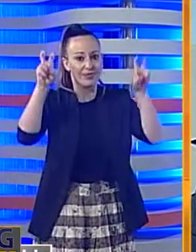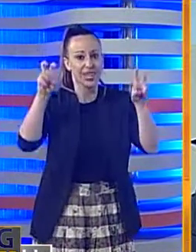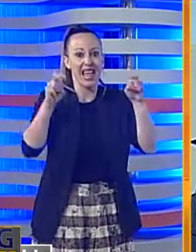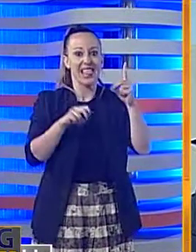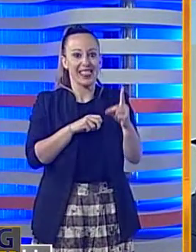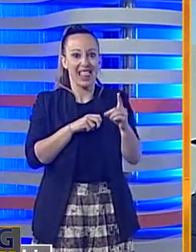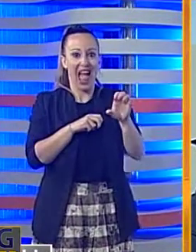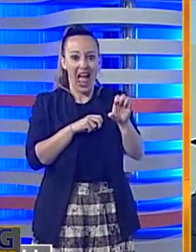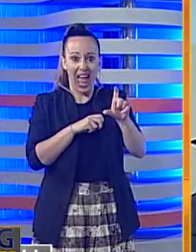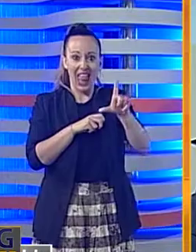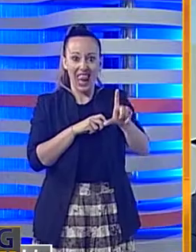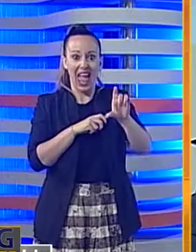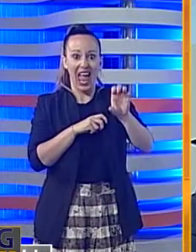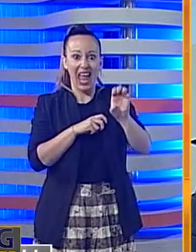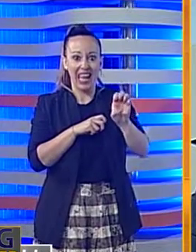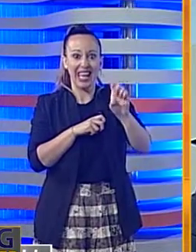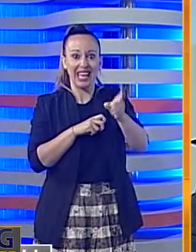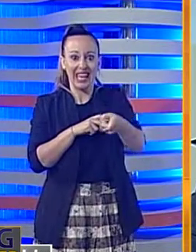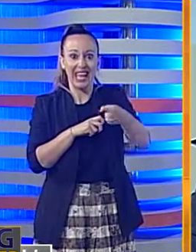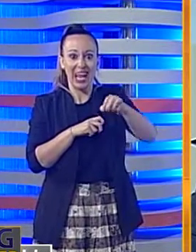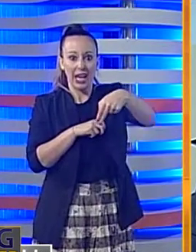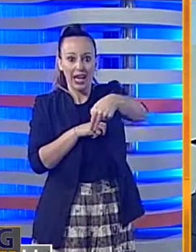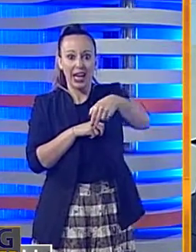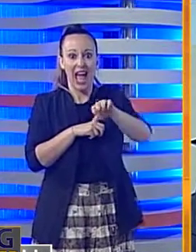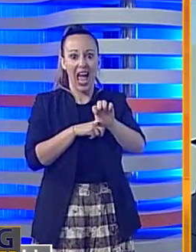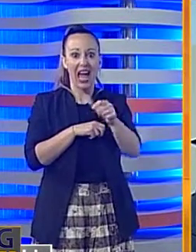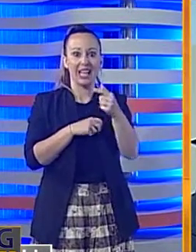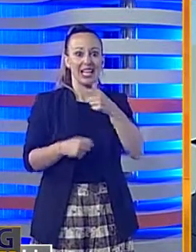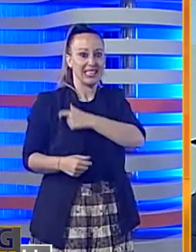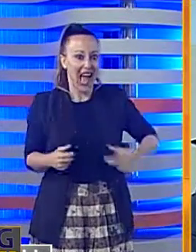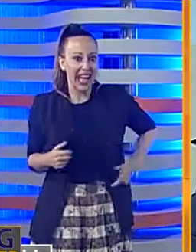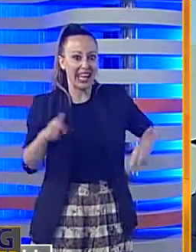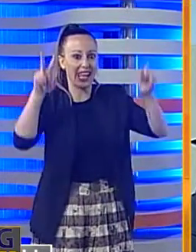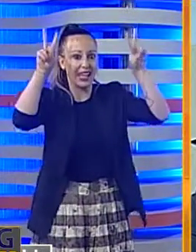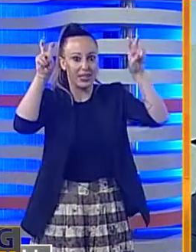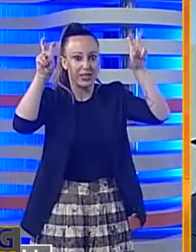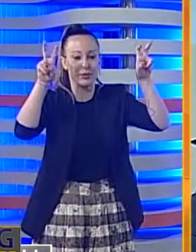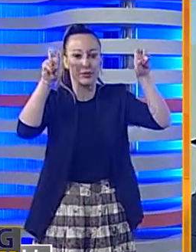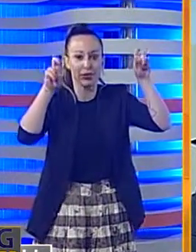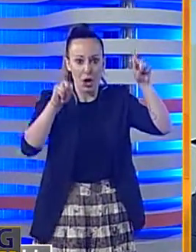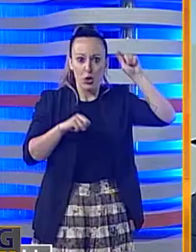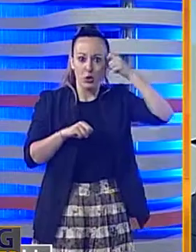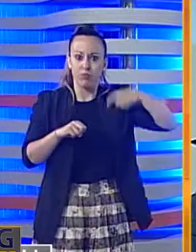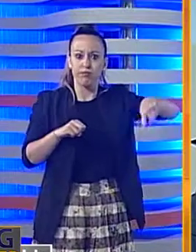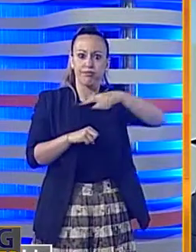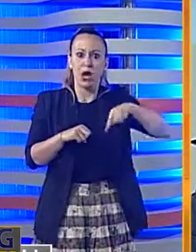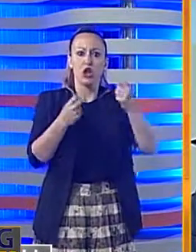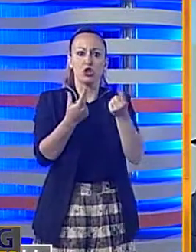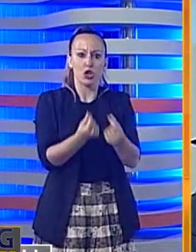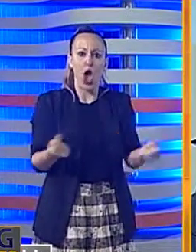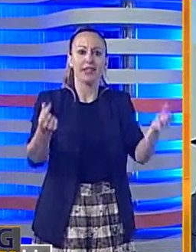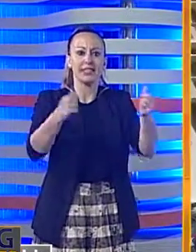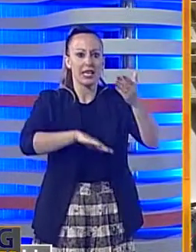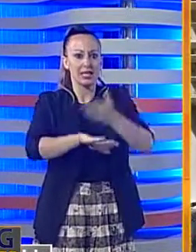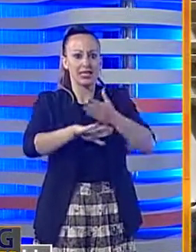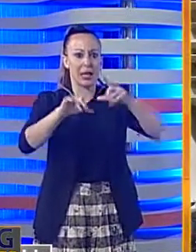provenienti dalle deleghe sindacali, cioè dai soldi delle tessere. Per questo motivo tre